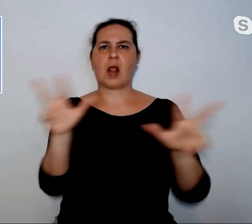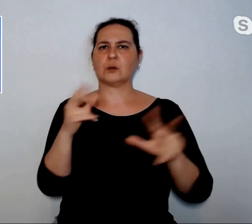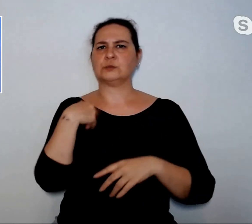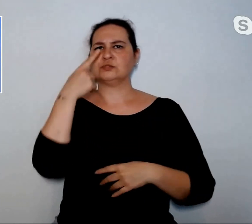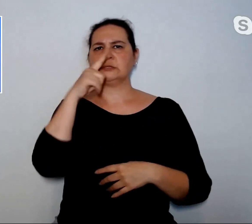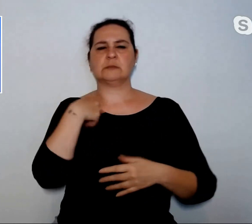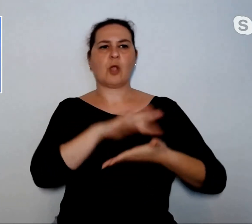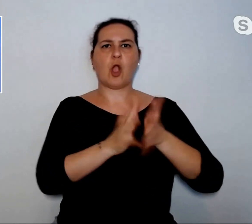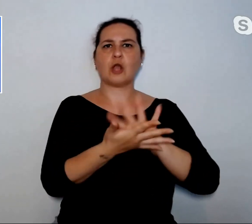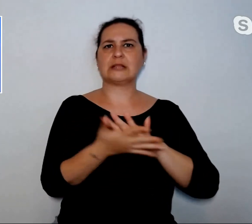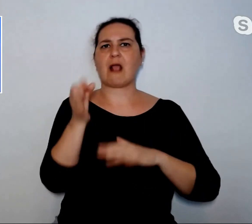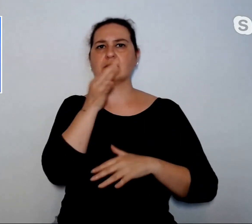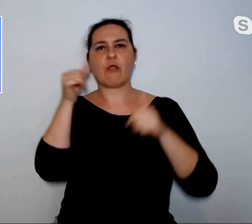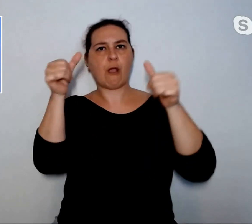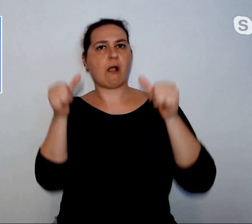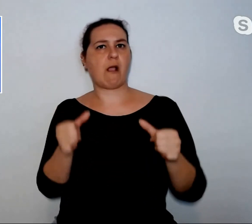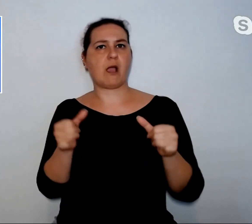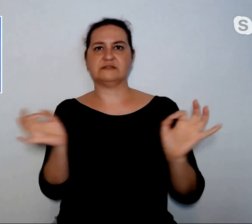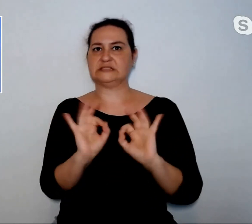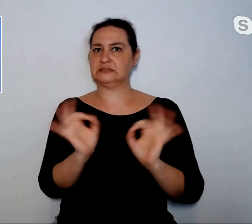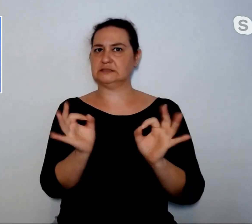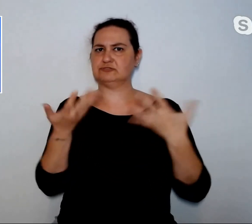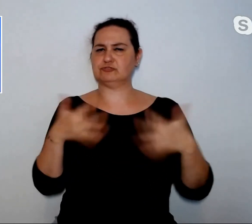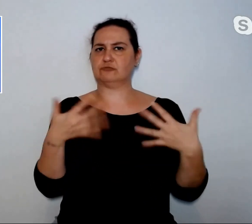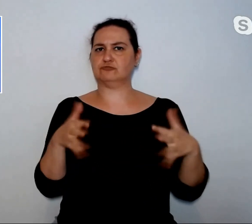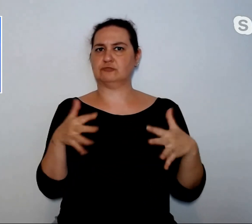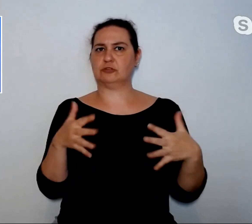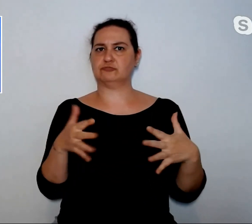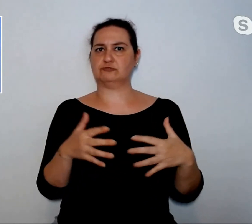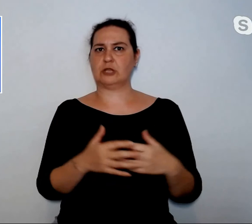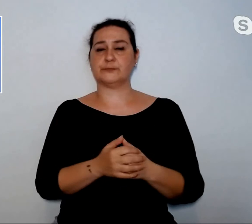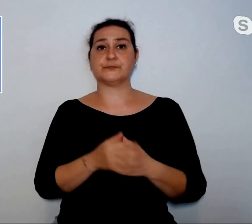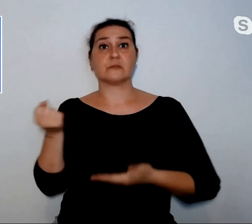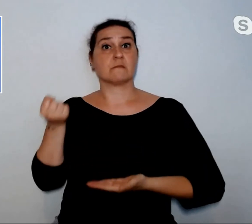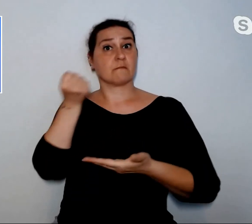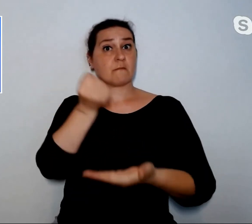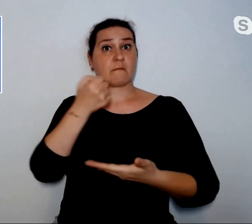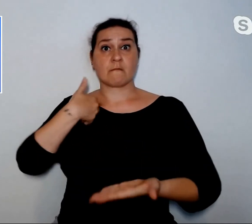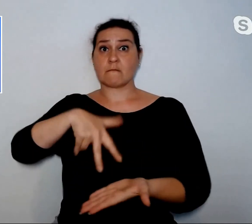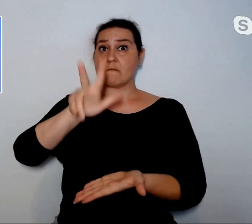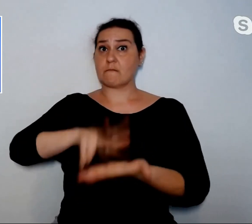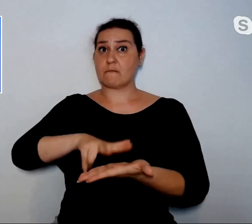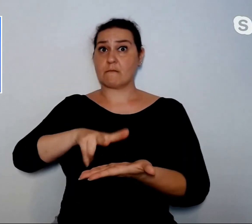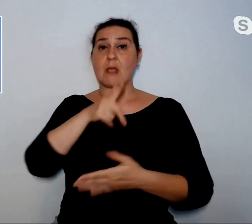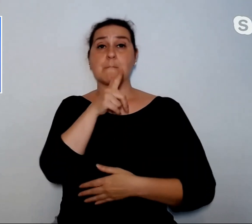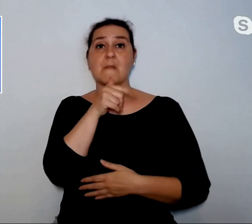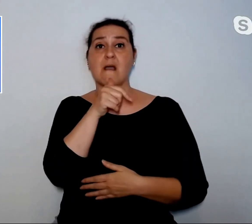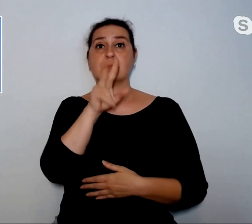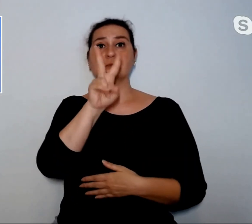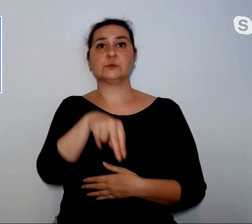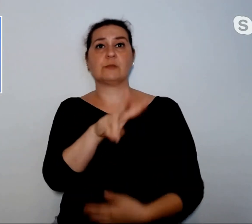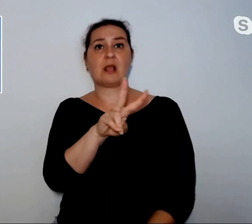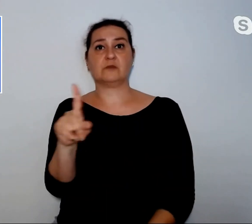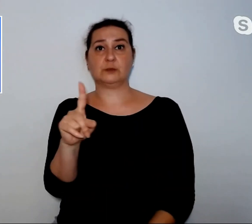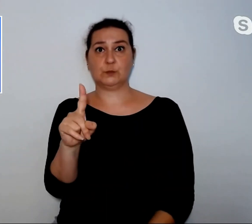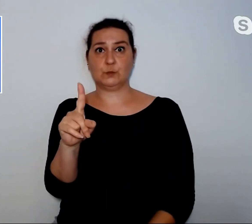e gare di appalto. Ci sono già. Se il finanziamento viene approvato entro marzo 2021, la